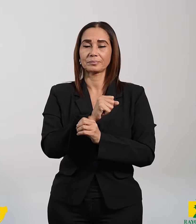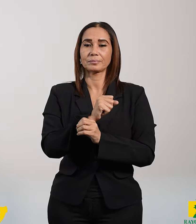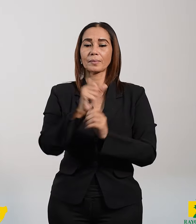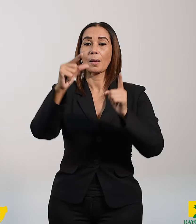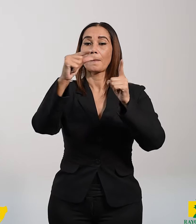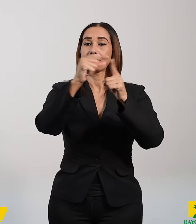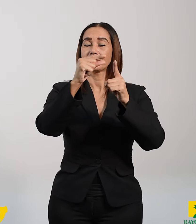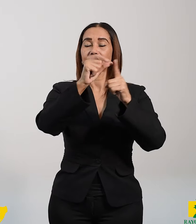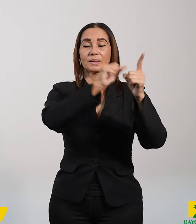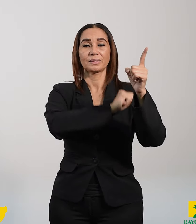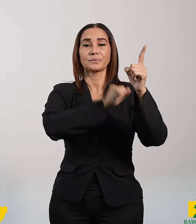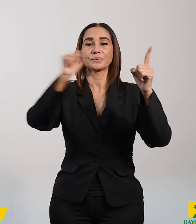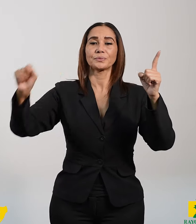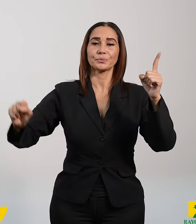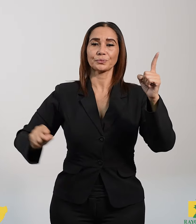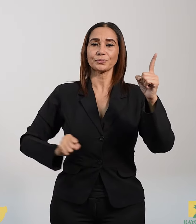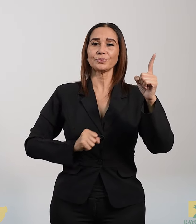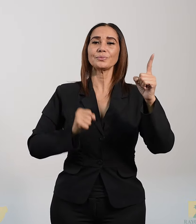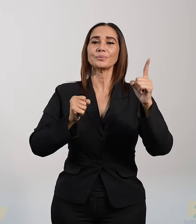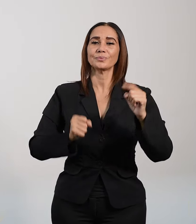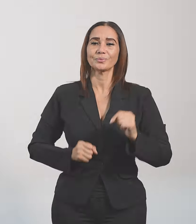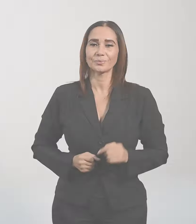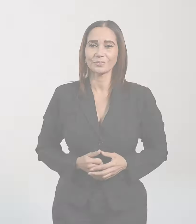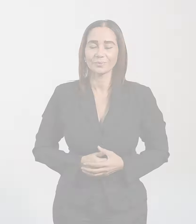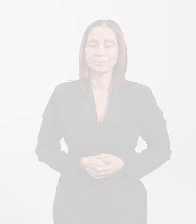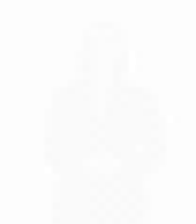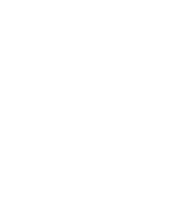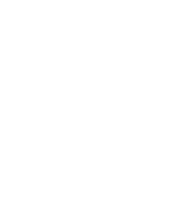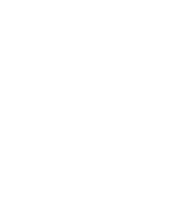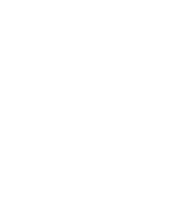Palabra del Señor Música Música